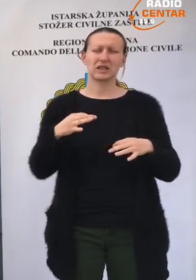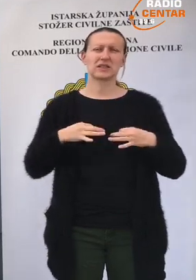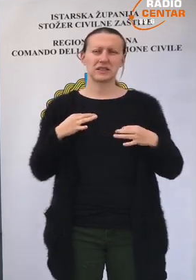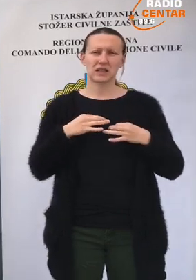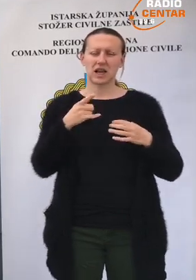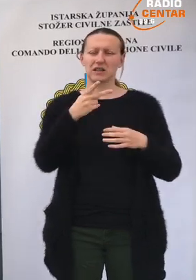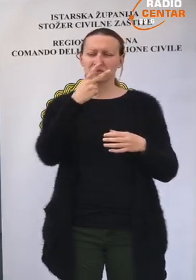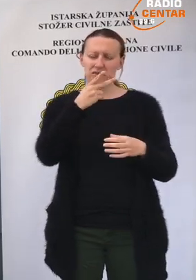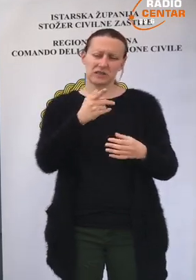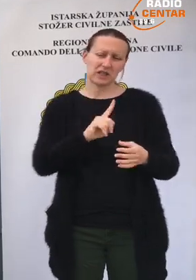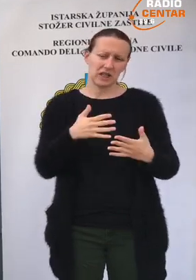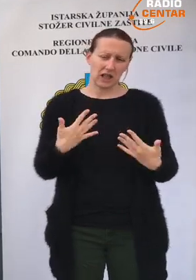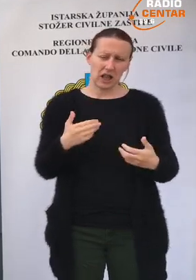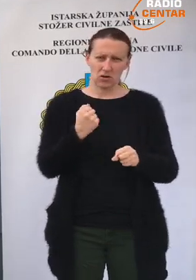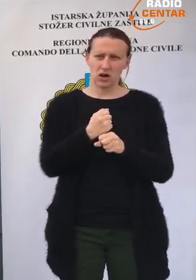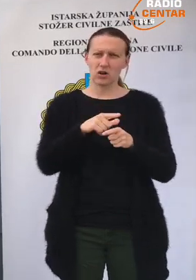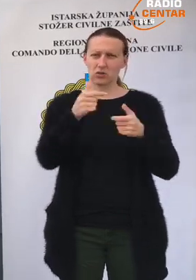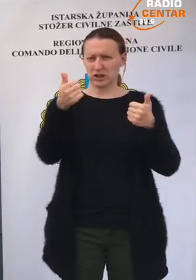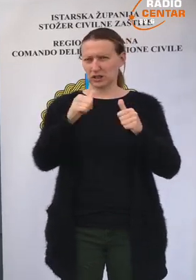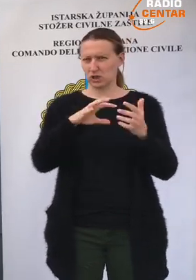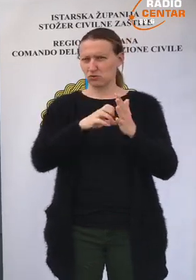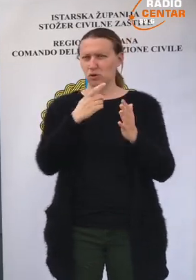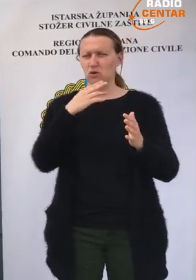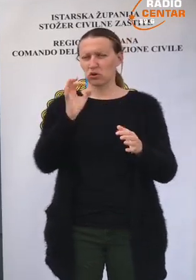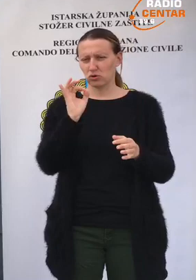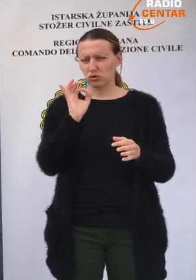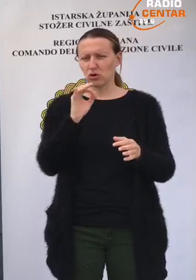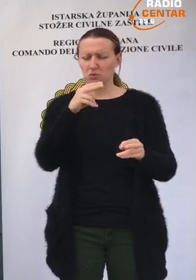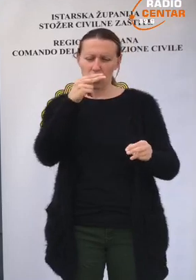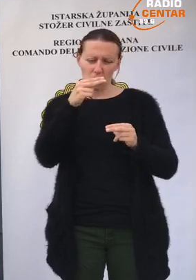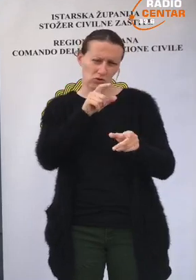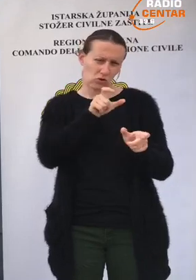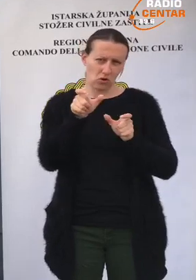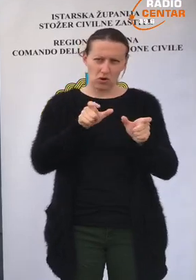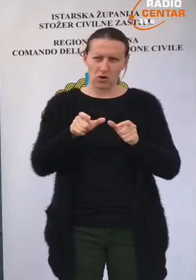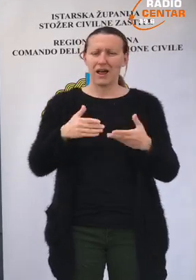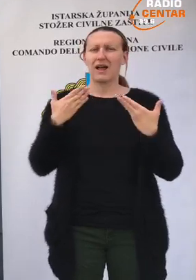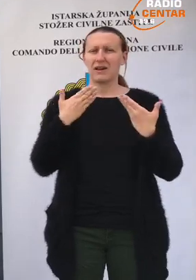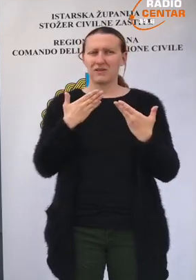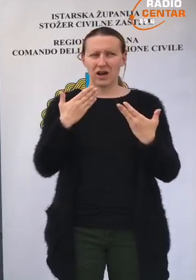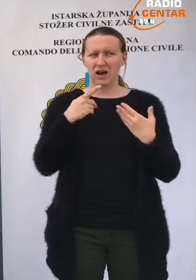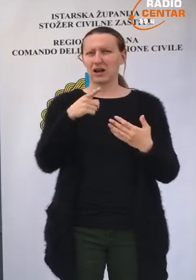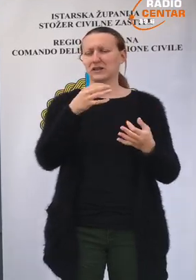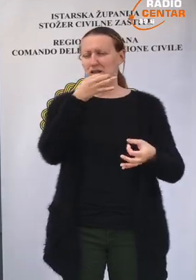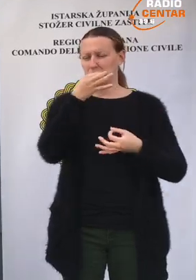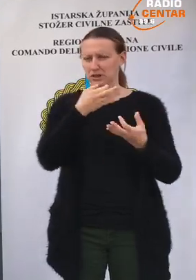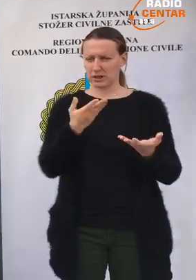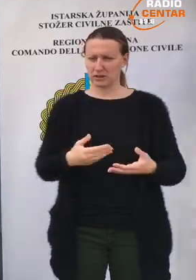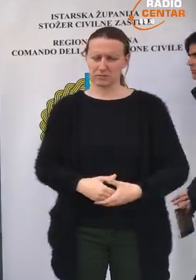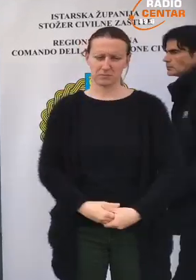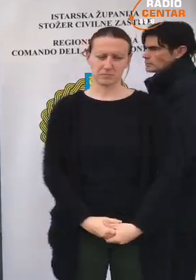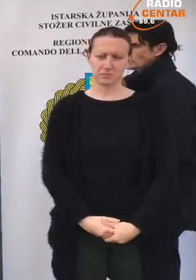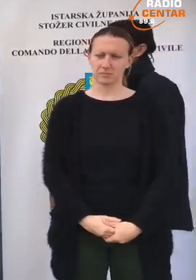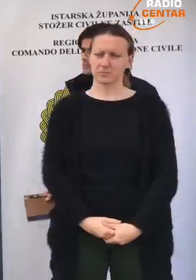zdravstvenoj ugrozi koju imamo u Ustorskoj županiji i koju relativno dobro kontroliramo. Evo, hvala, dostupna za pitanja.